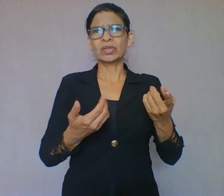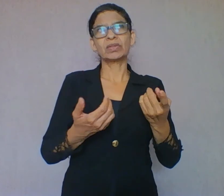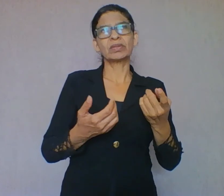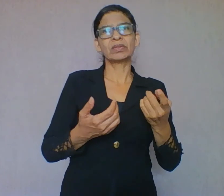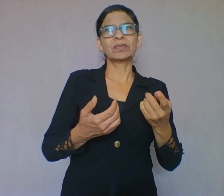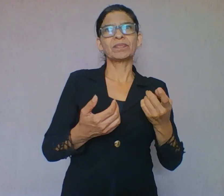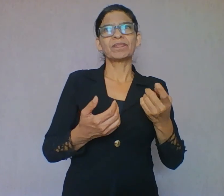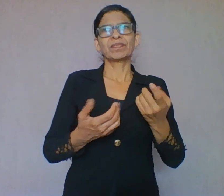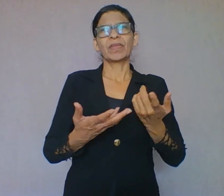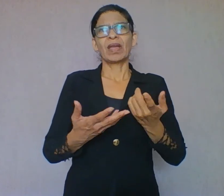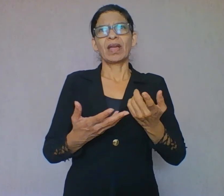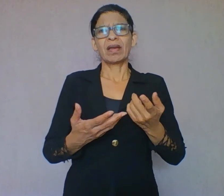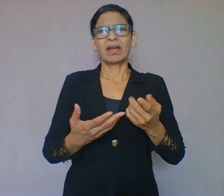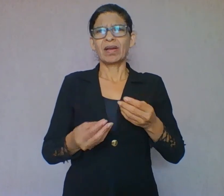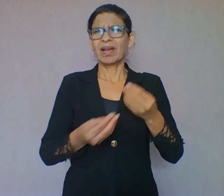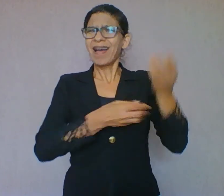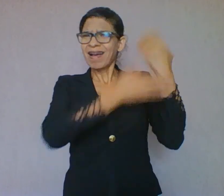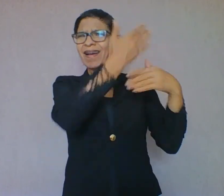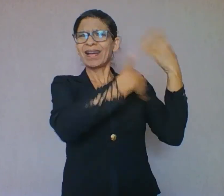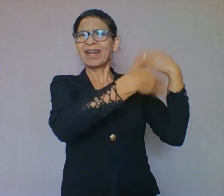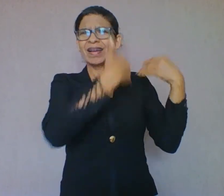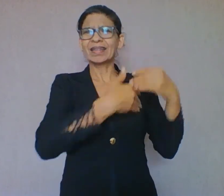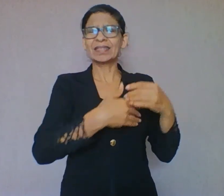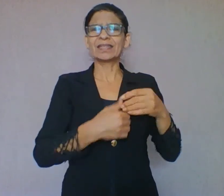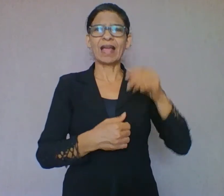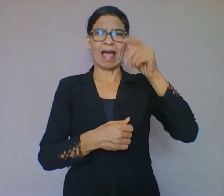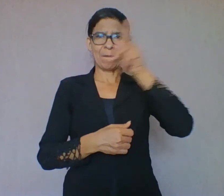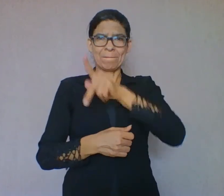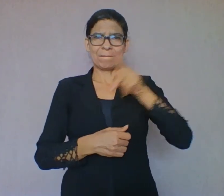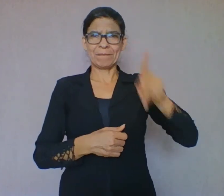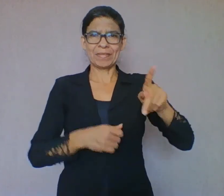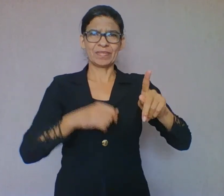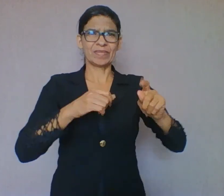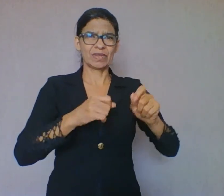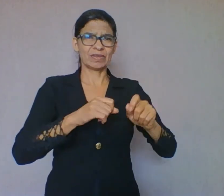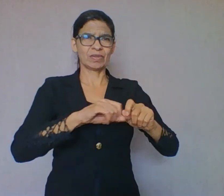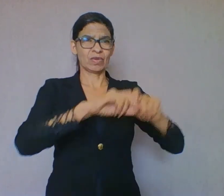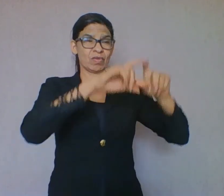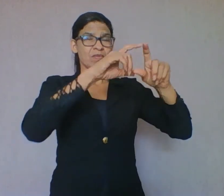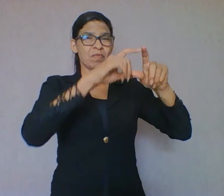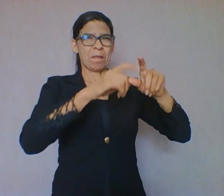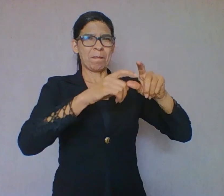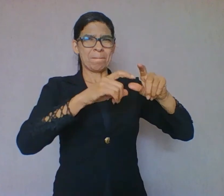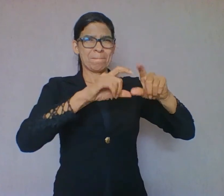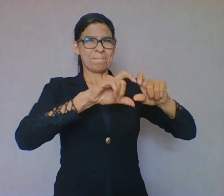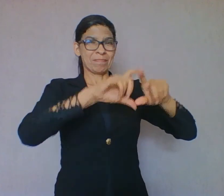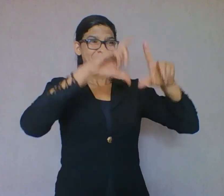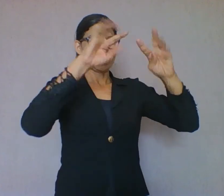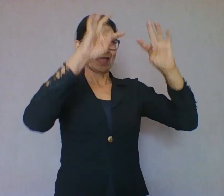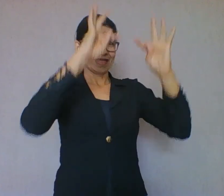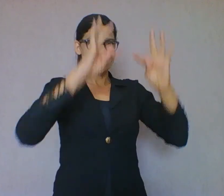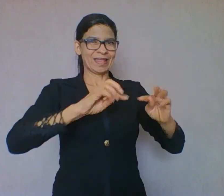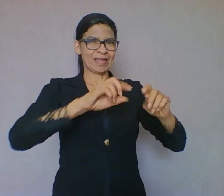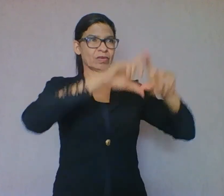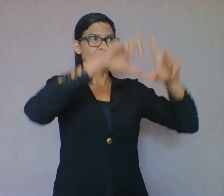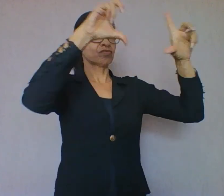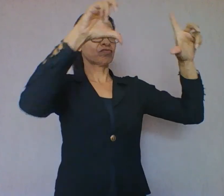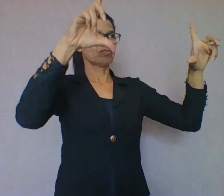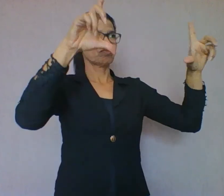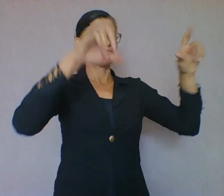dos meses, quem conseguia decifrar o que estava escrito, ia à frente e fazia a leitura. E como era difícil ler o